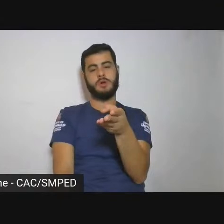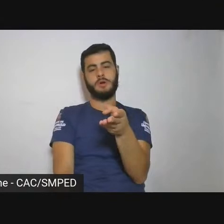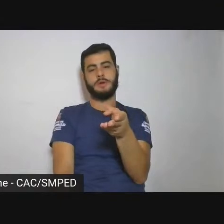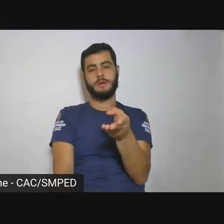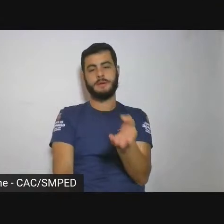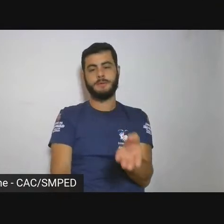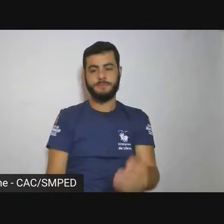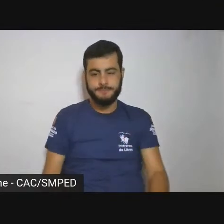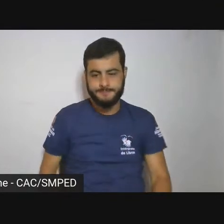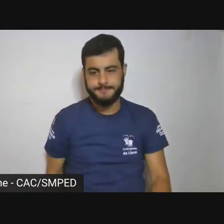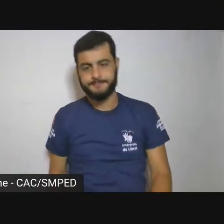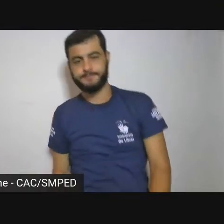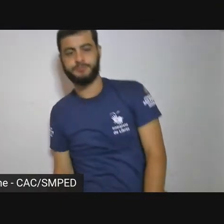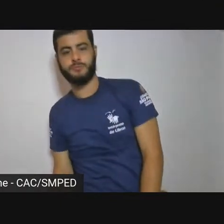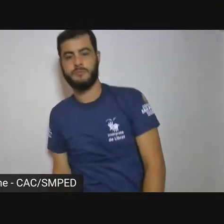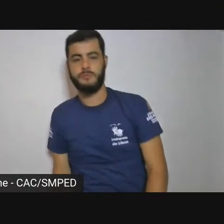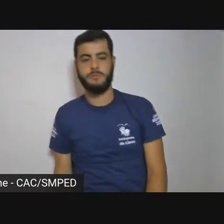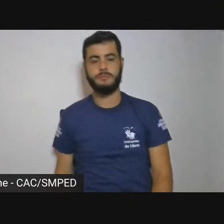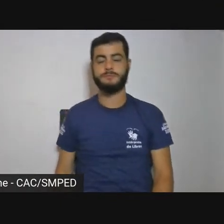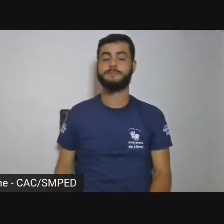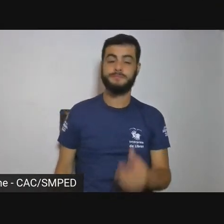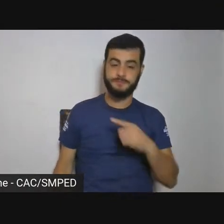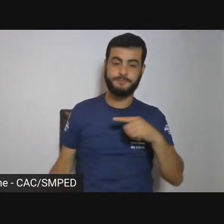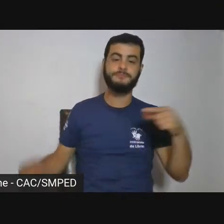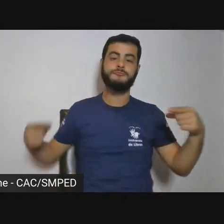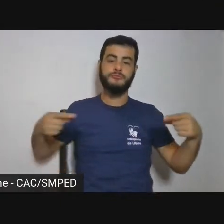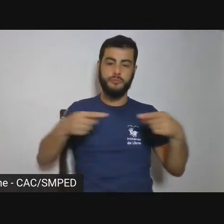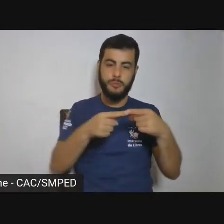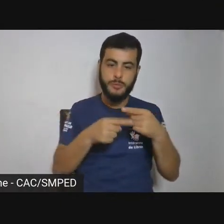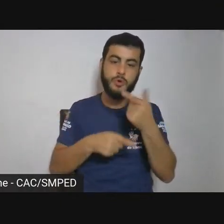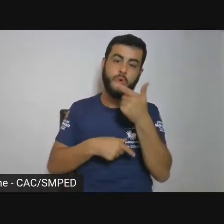que nos levam a outro ponto interessante.